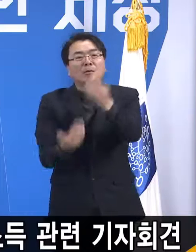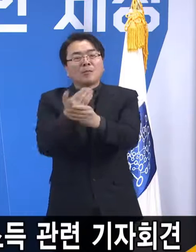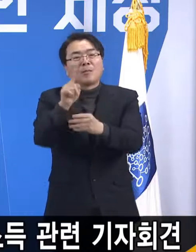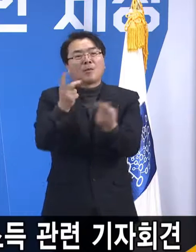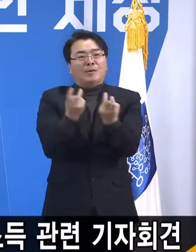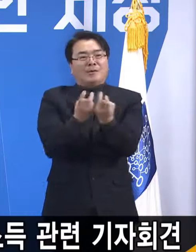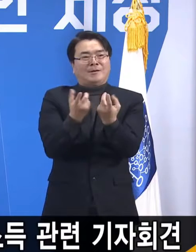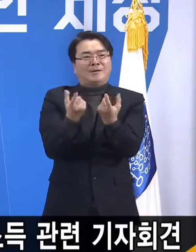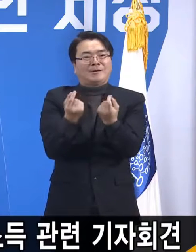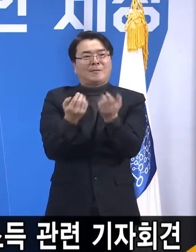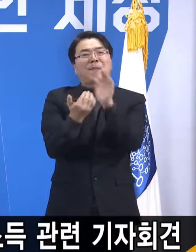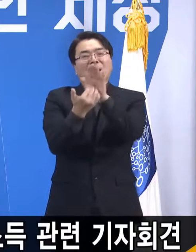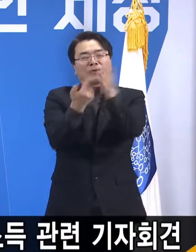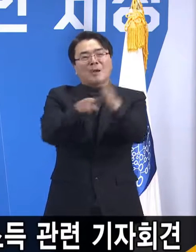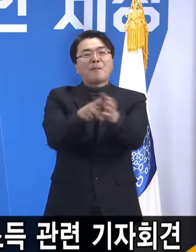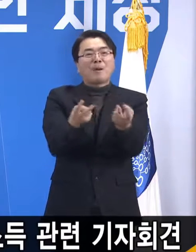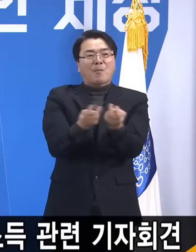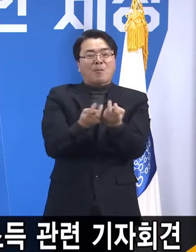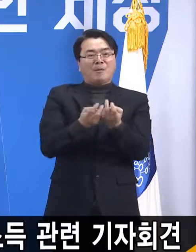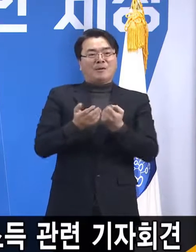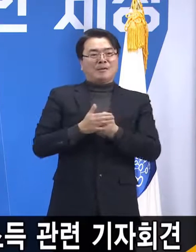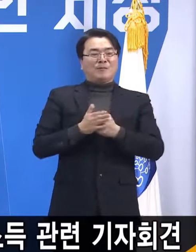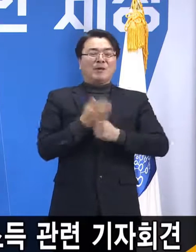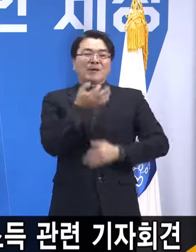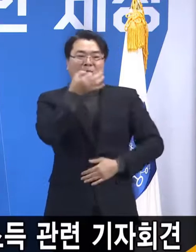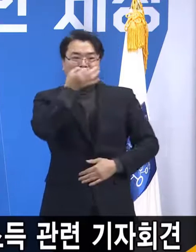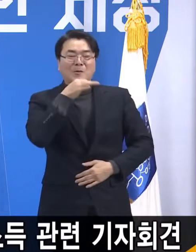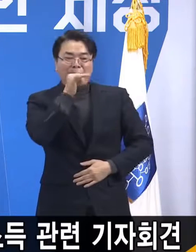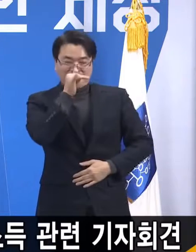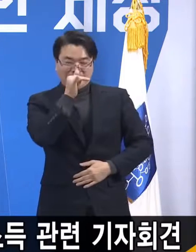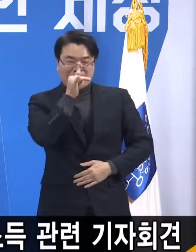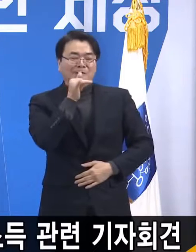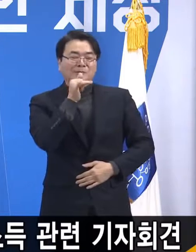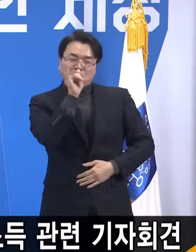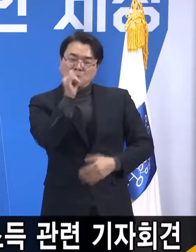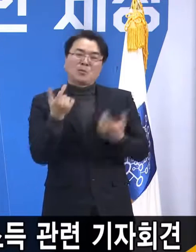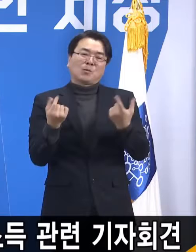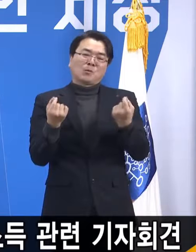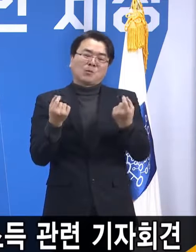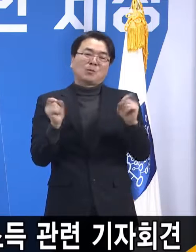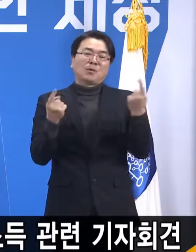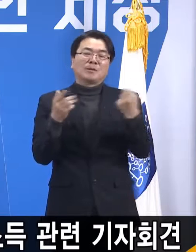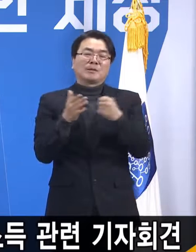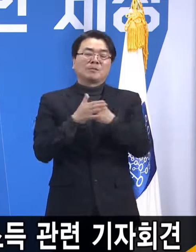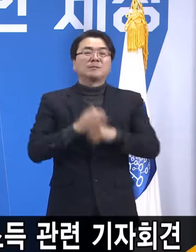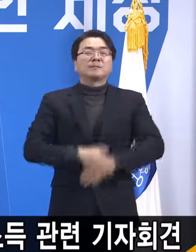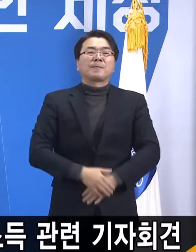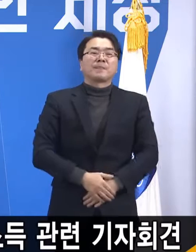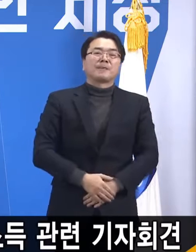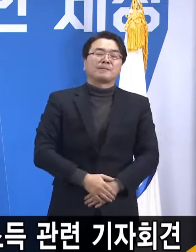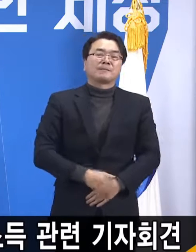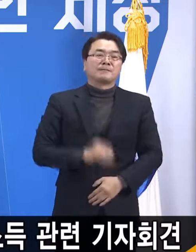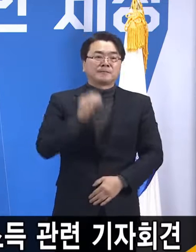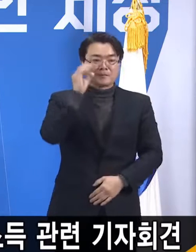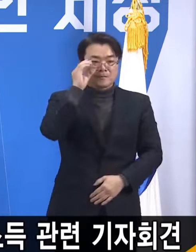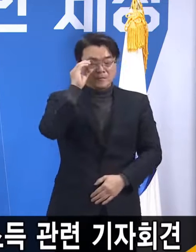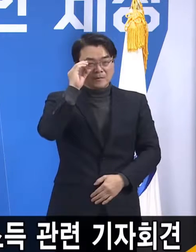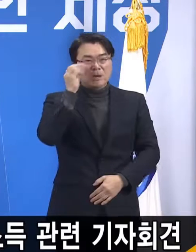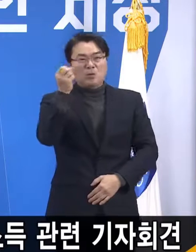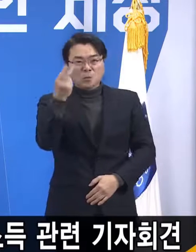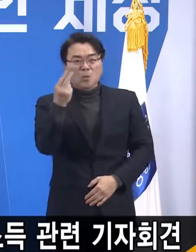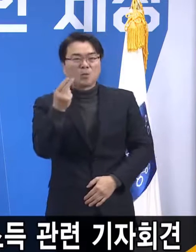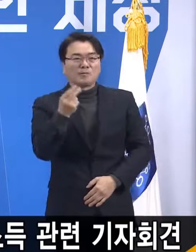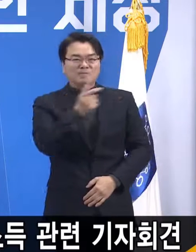막기 위한 것이기 때문에 일단 효과가 있고 또 해야 되는 측면이 있습니다. 당연히 대형